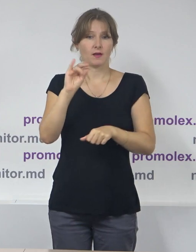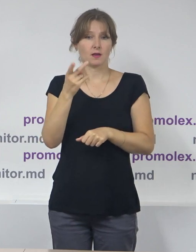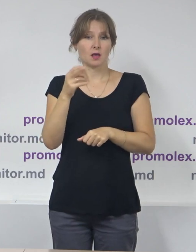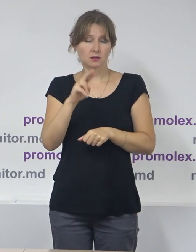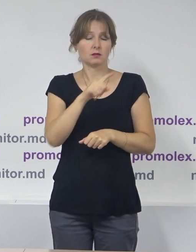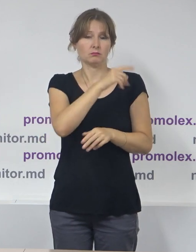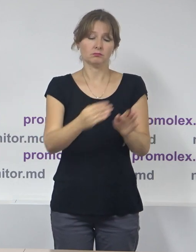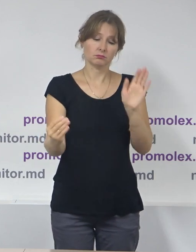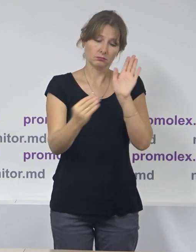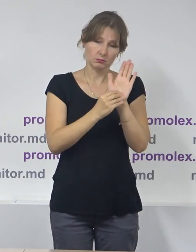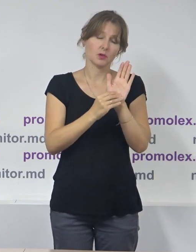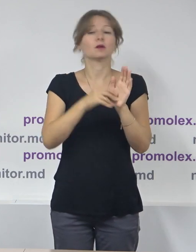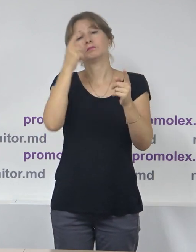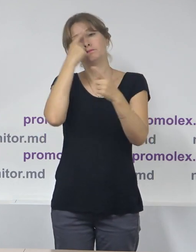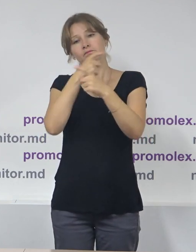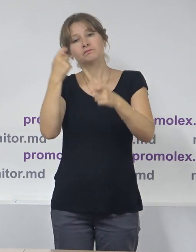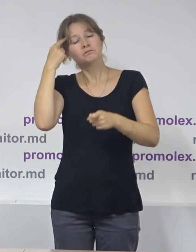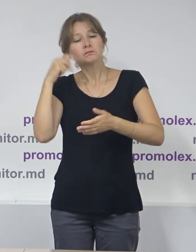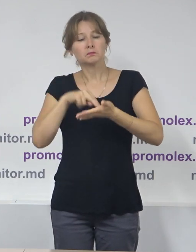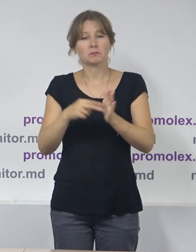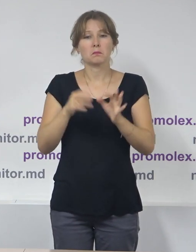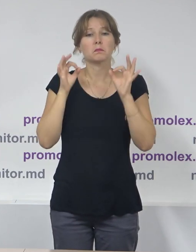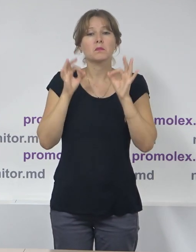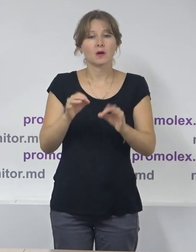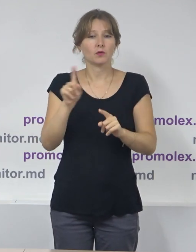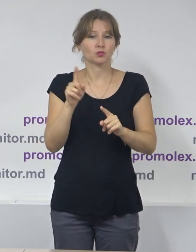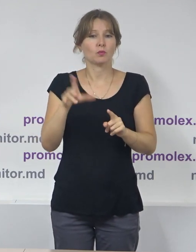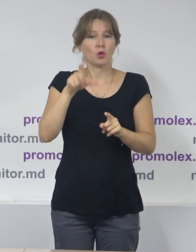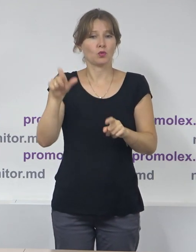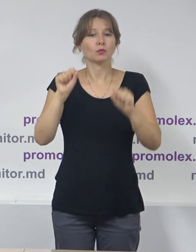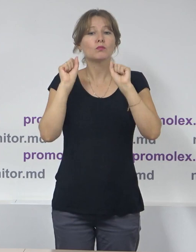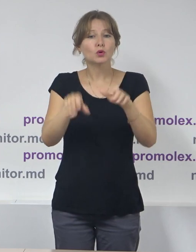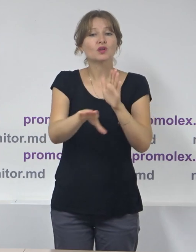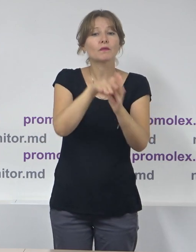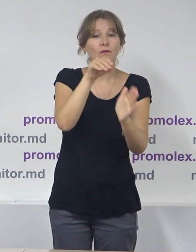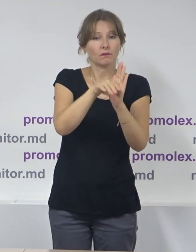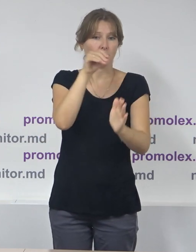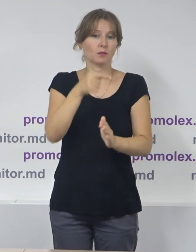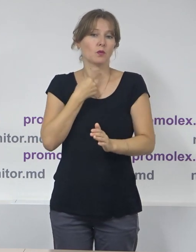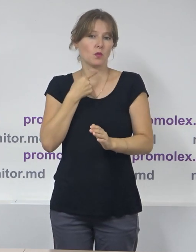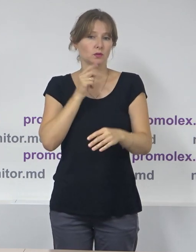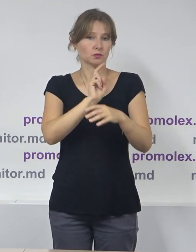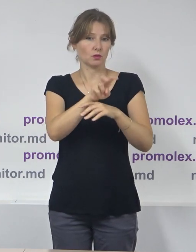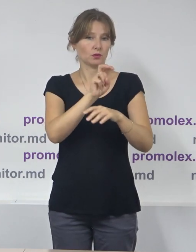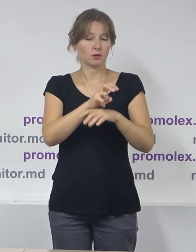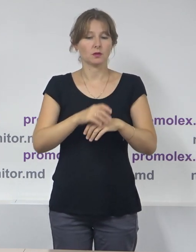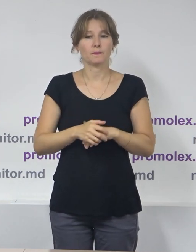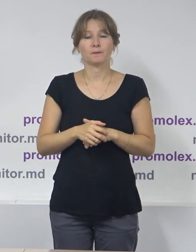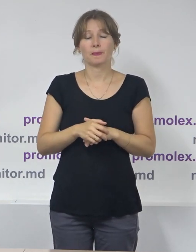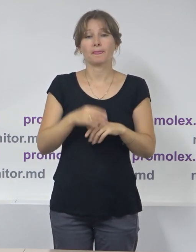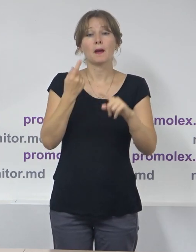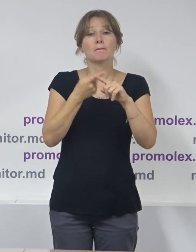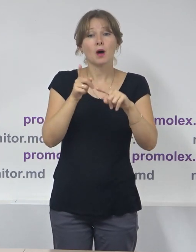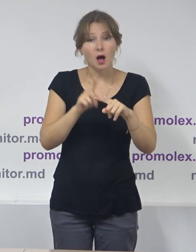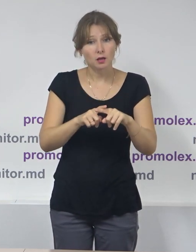drept o precauție rezonabilă pentru integritatea alegerilor locale. Și în acest sens, la